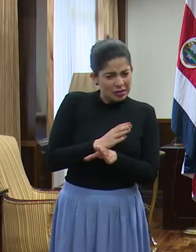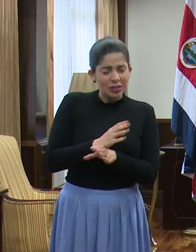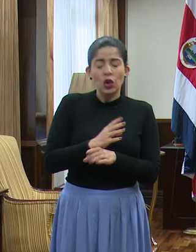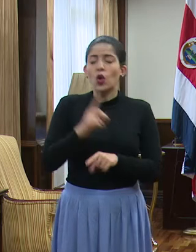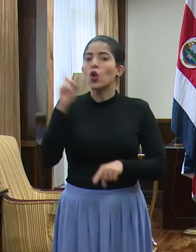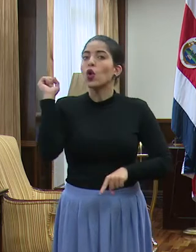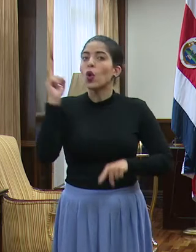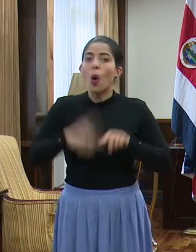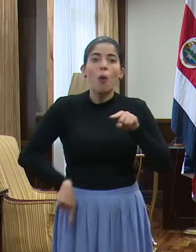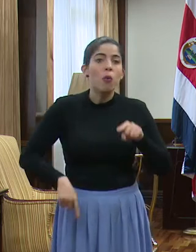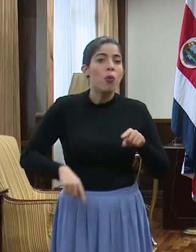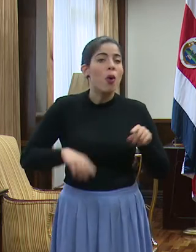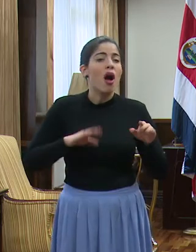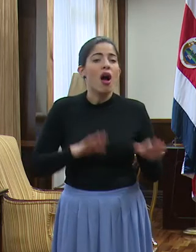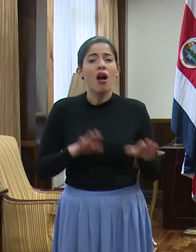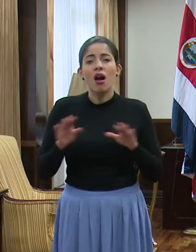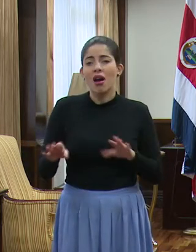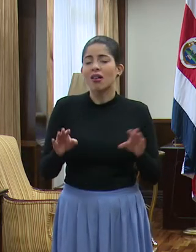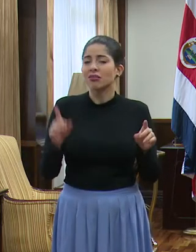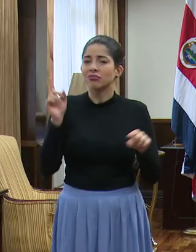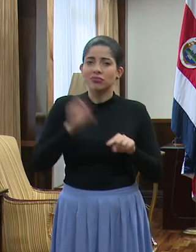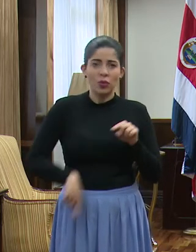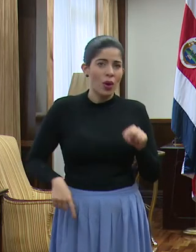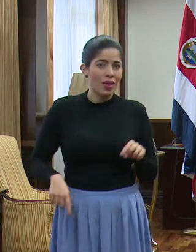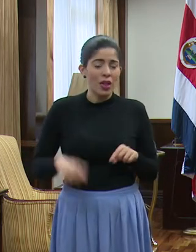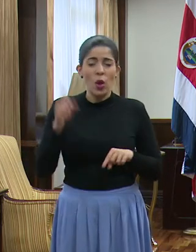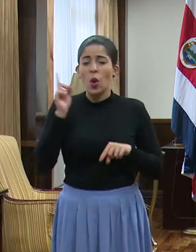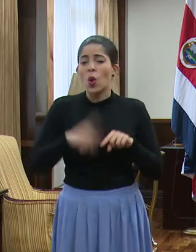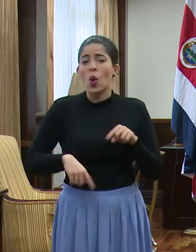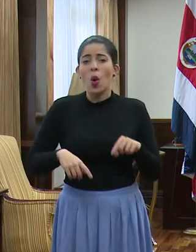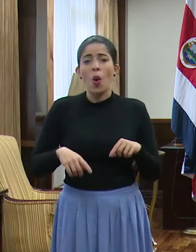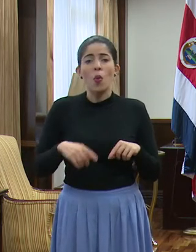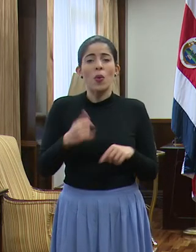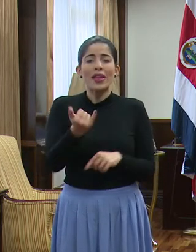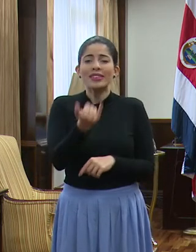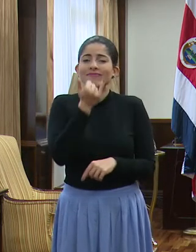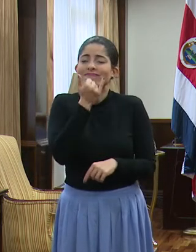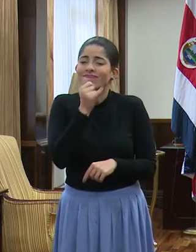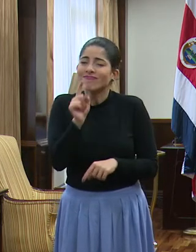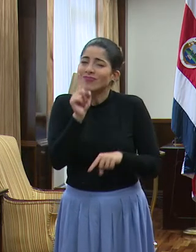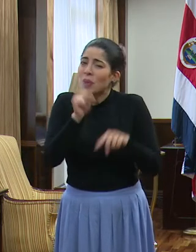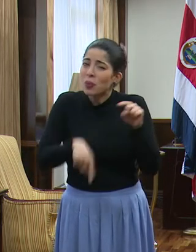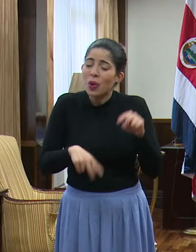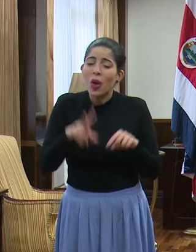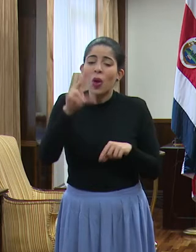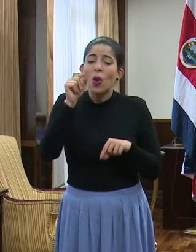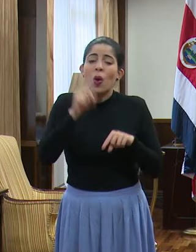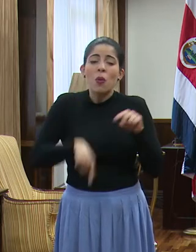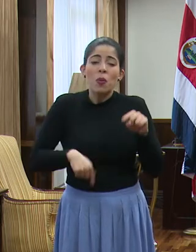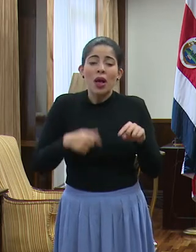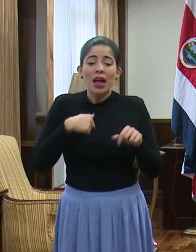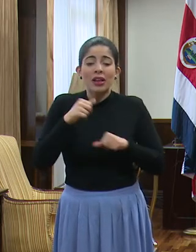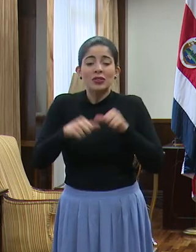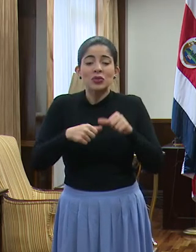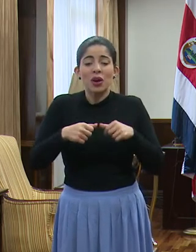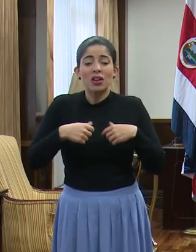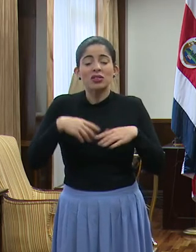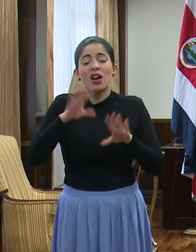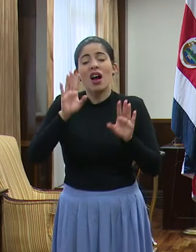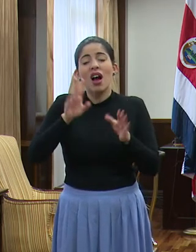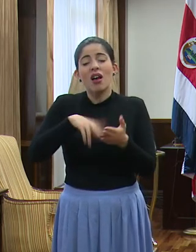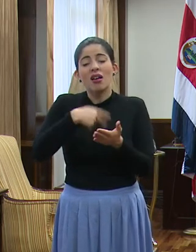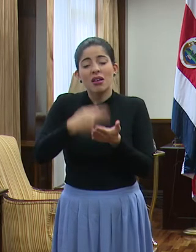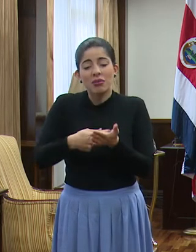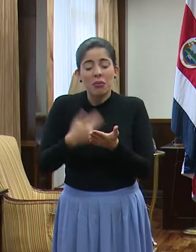podemos bajar la guardia. No podemos fallar, no podemos caer en nuestro esfuerzo. Tenemos que seguir